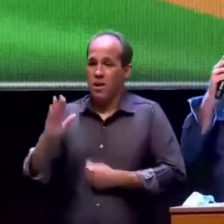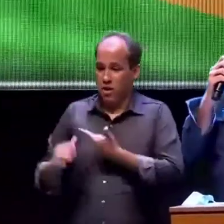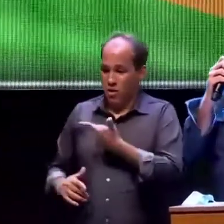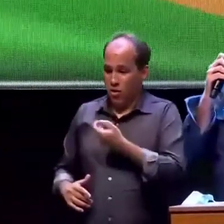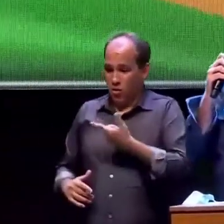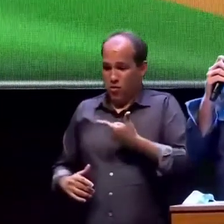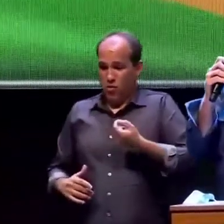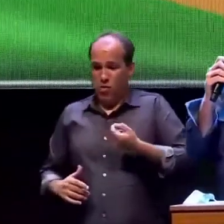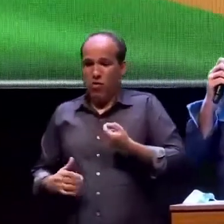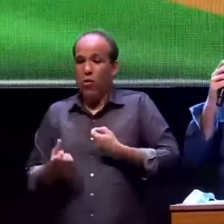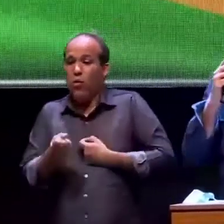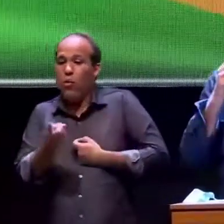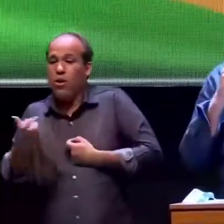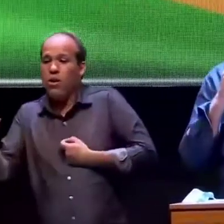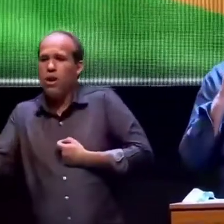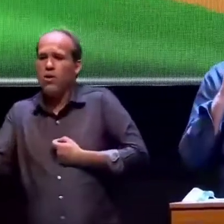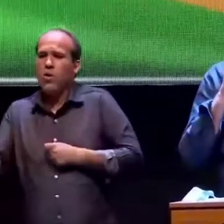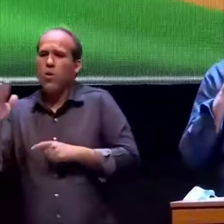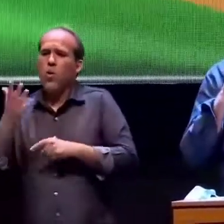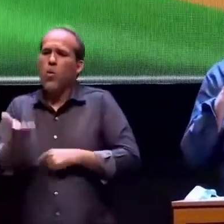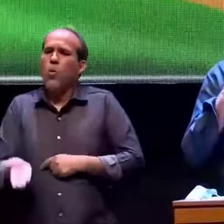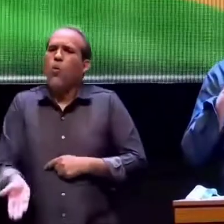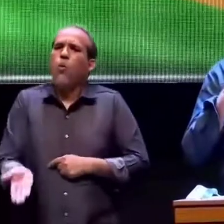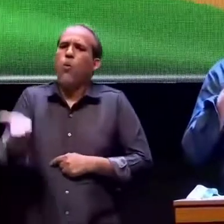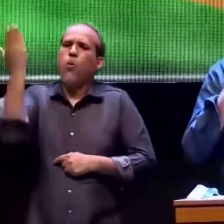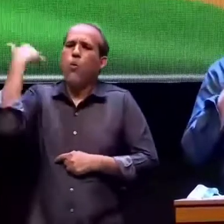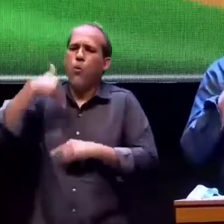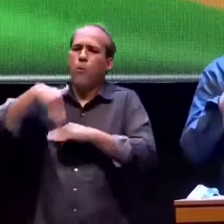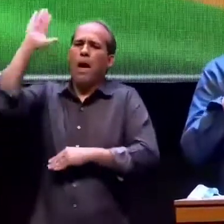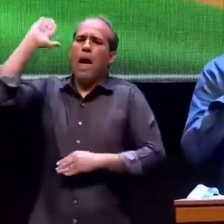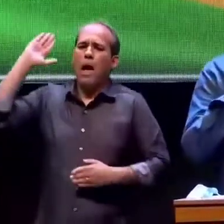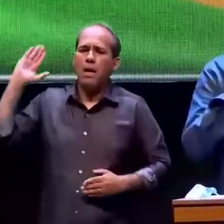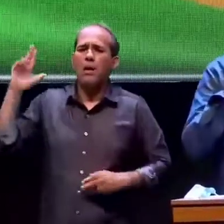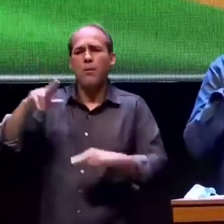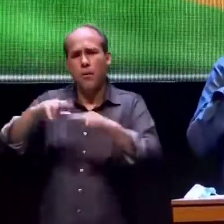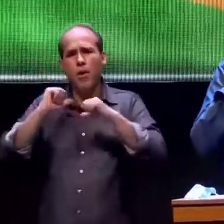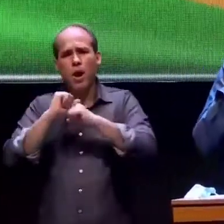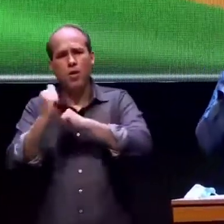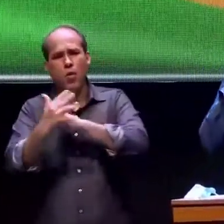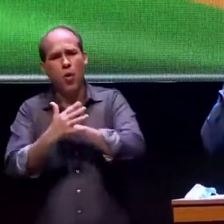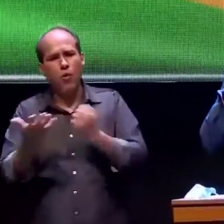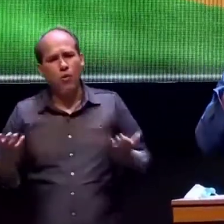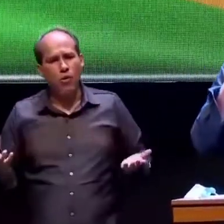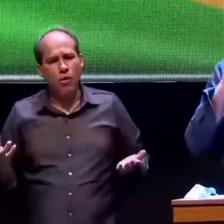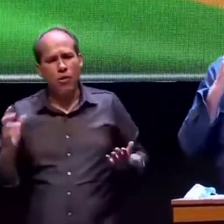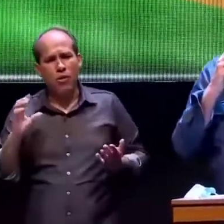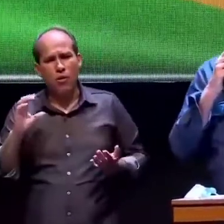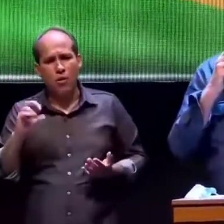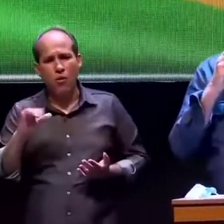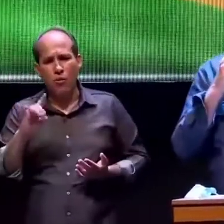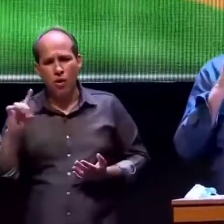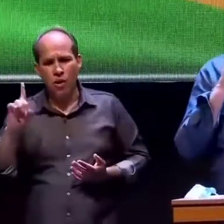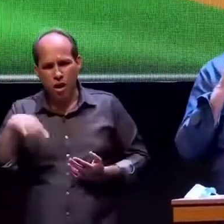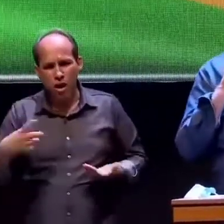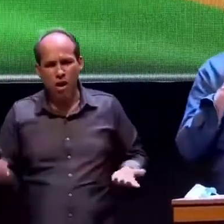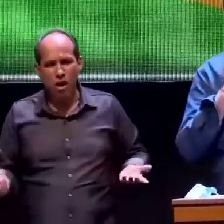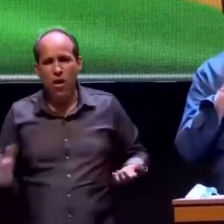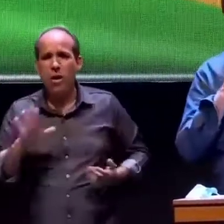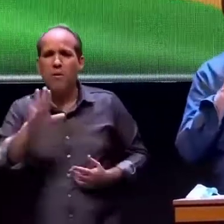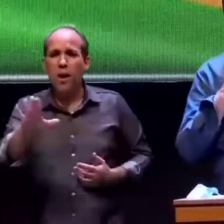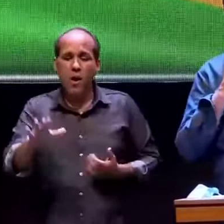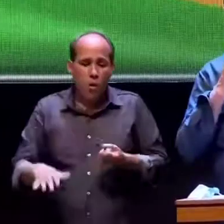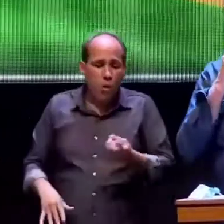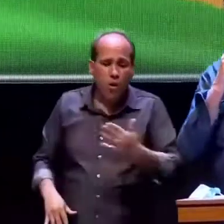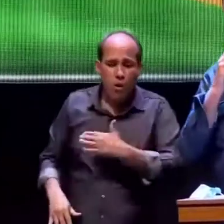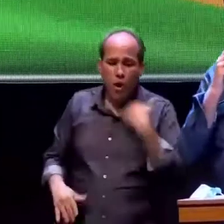obviamente por causa da Covid mas daí a pega o número de óbitos de